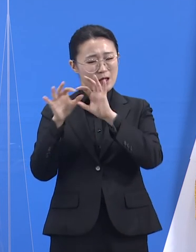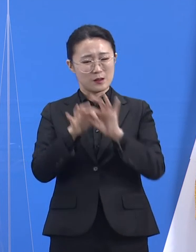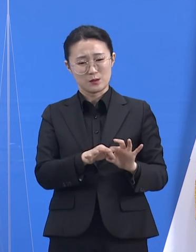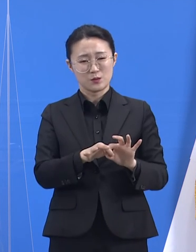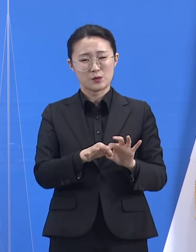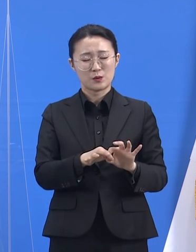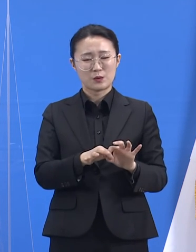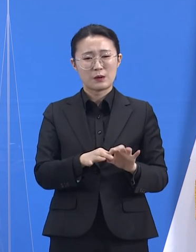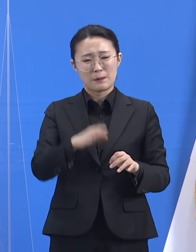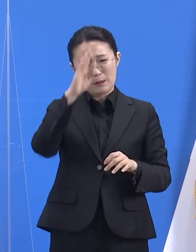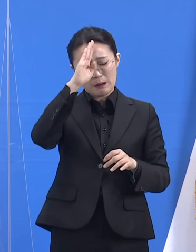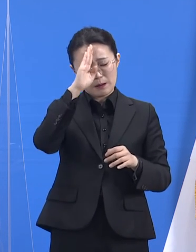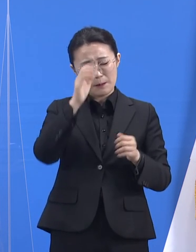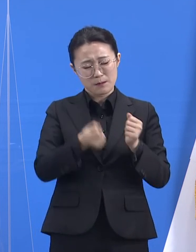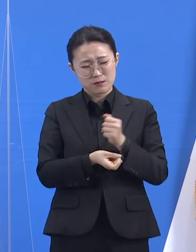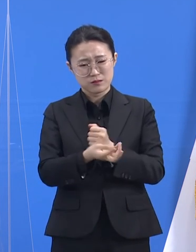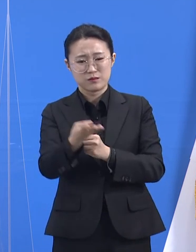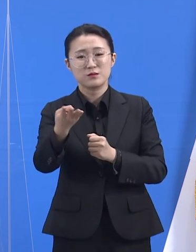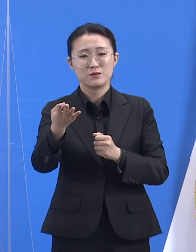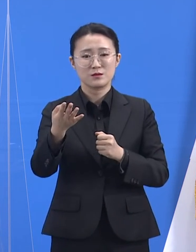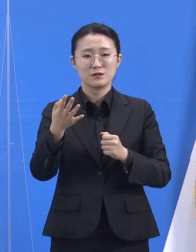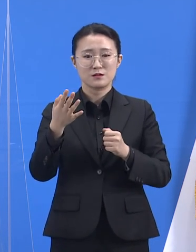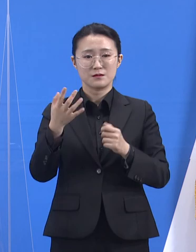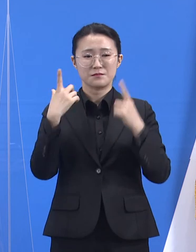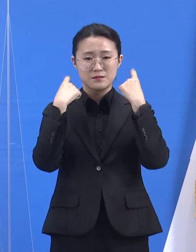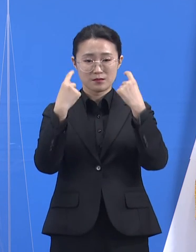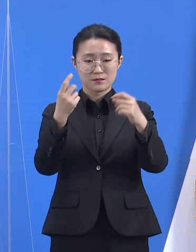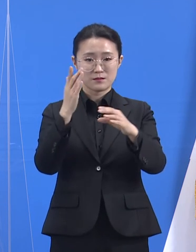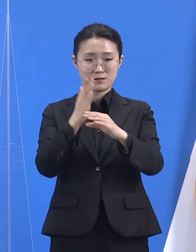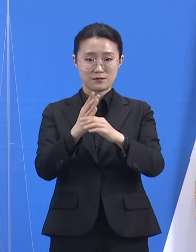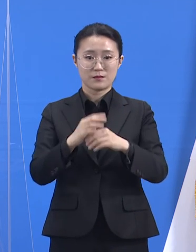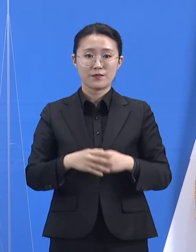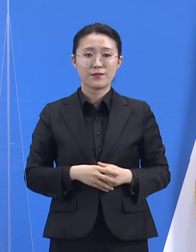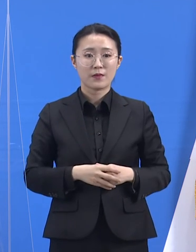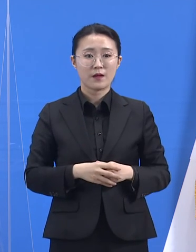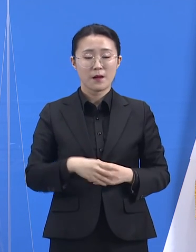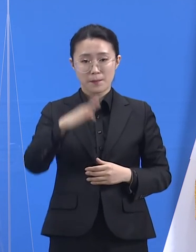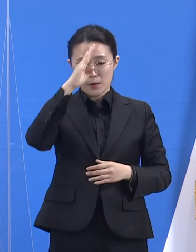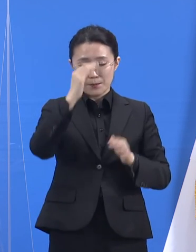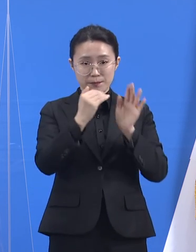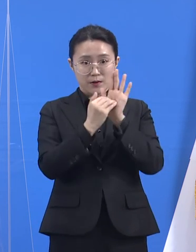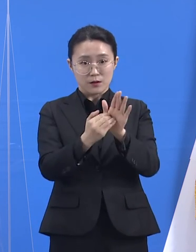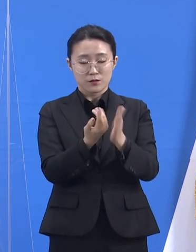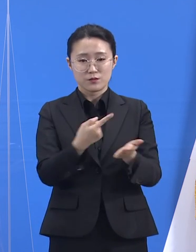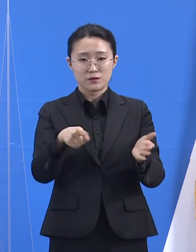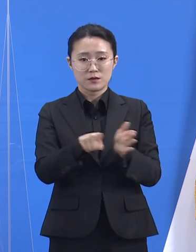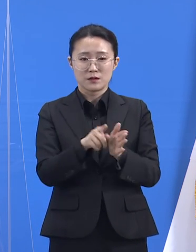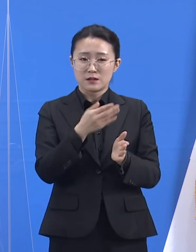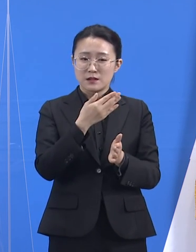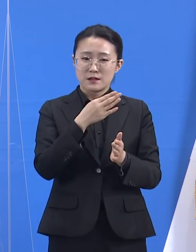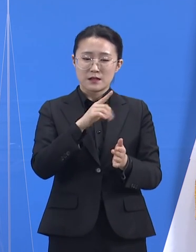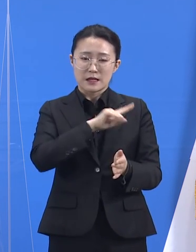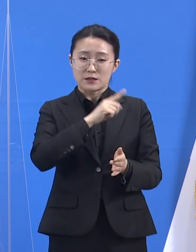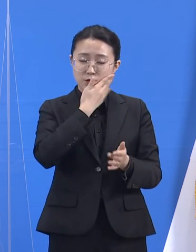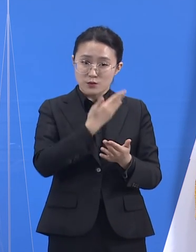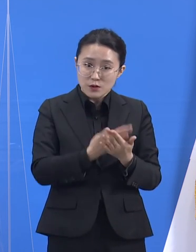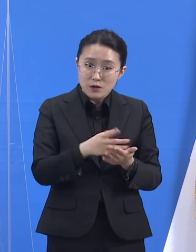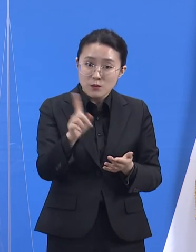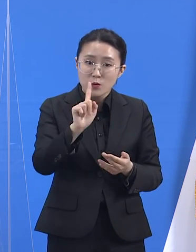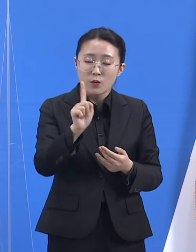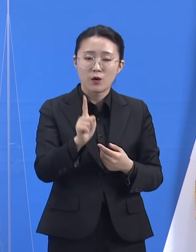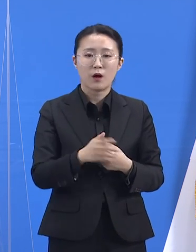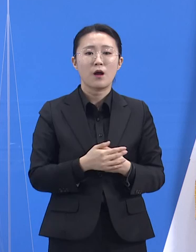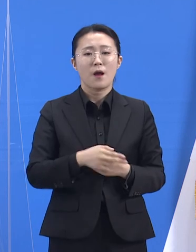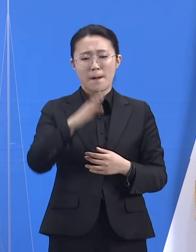문화적 피해를 최소화하면서 방역의 성과를 얻기 위해서 가장 중요한 방법은 유증상자 조기